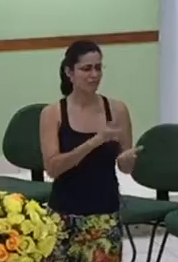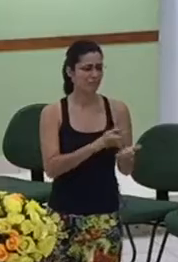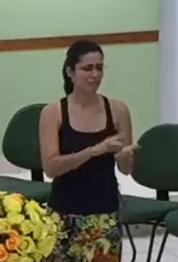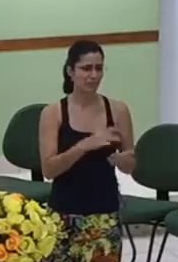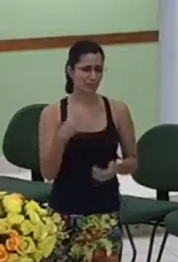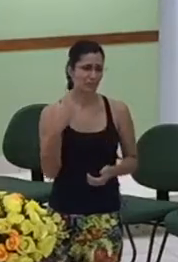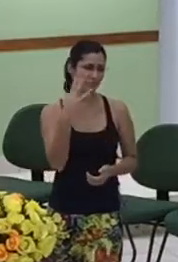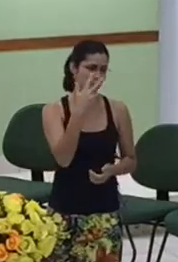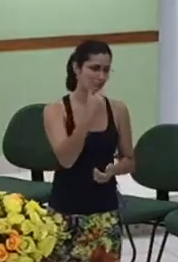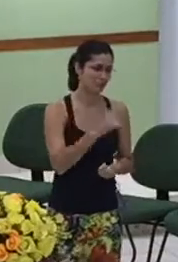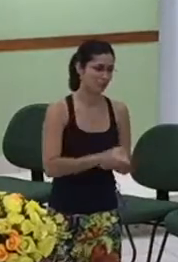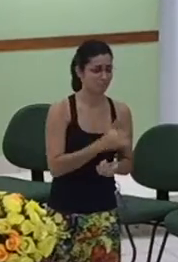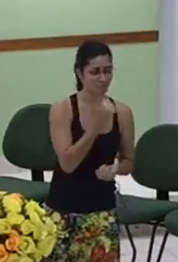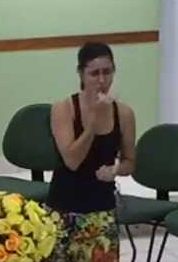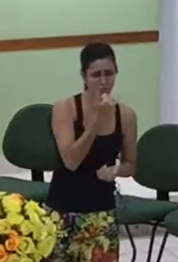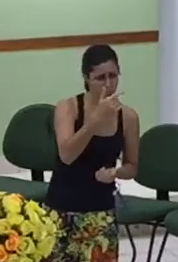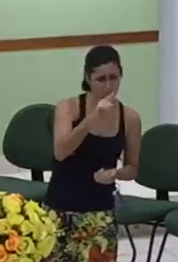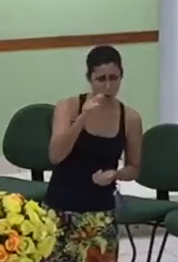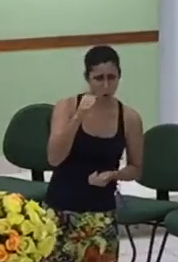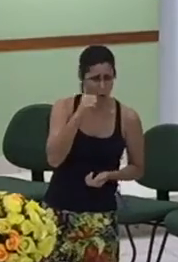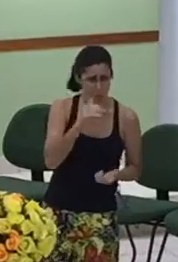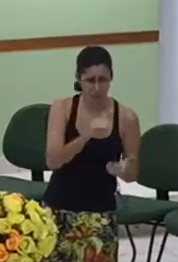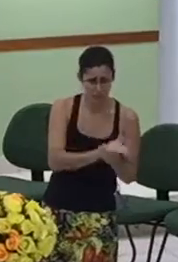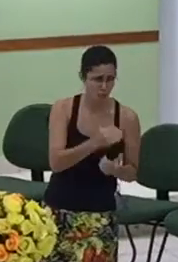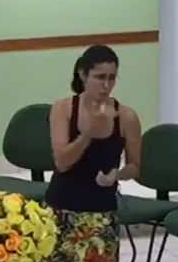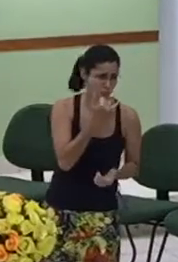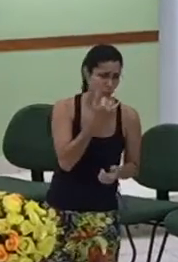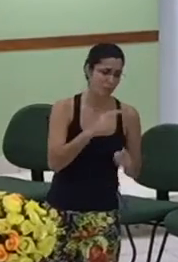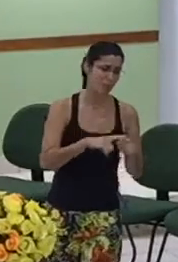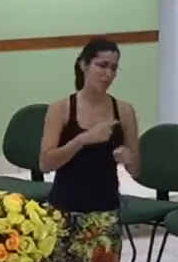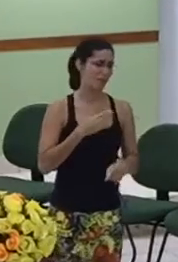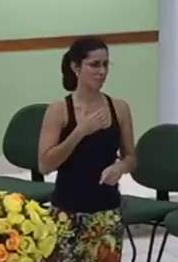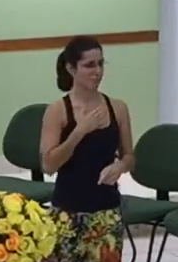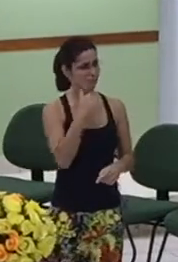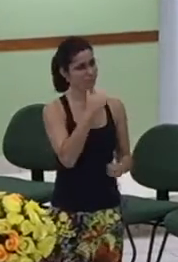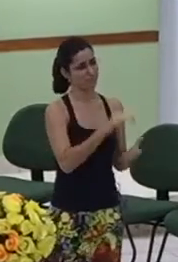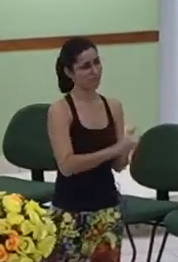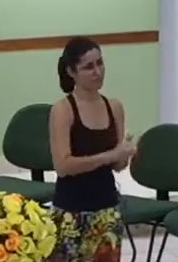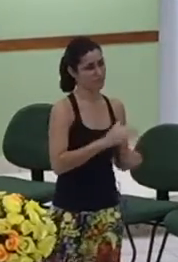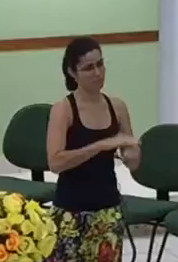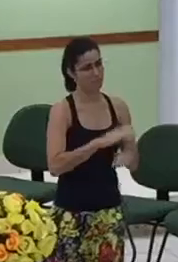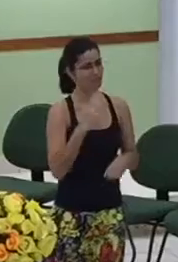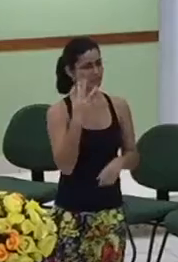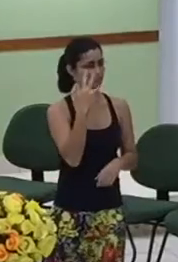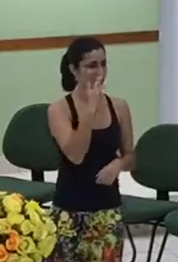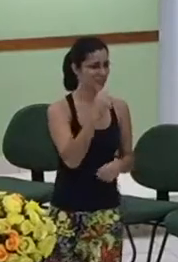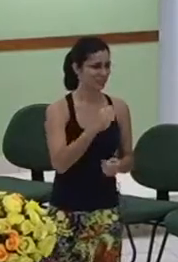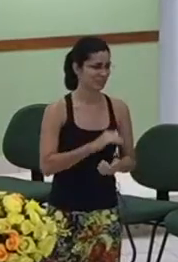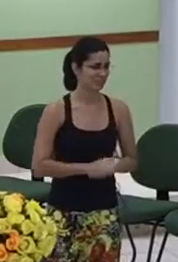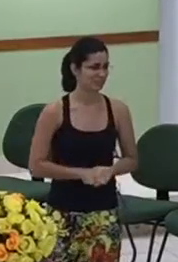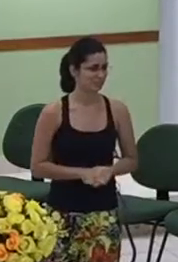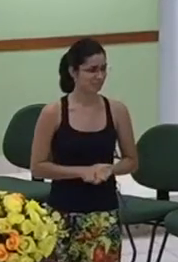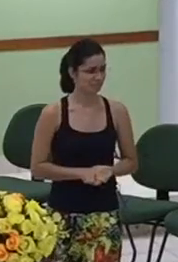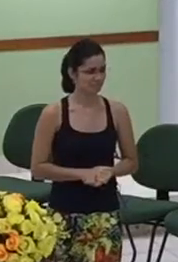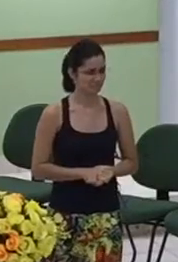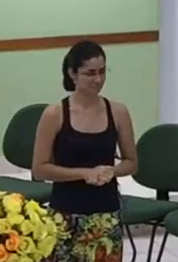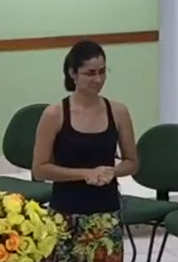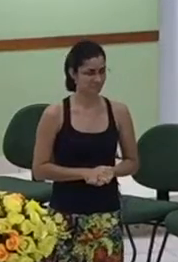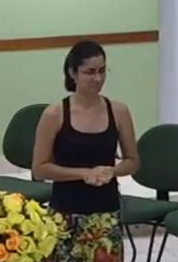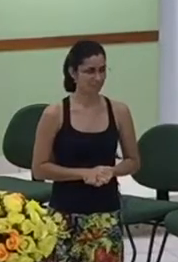e desculpe as outras. As outras são lindas também, a minha é mais. Só isso. então tem que tornar um mais que está ficando pior, né?